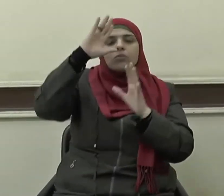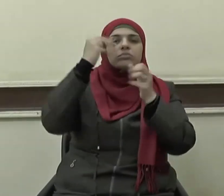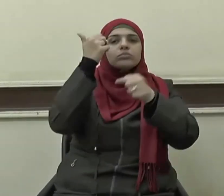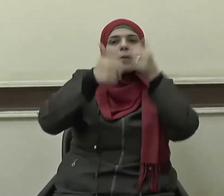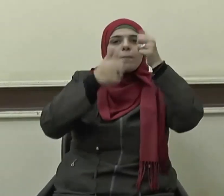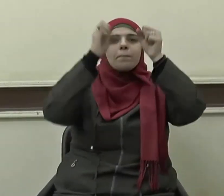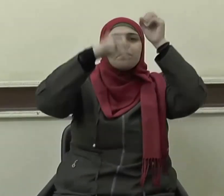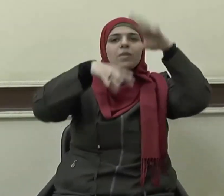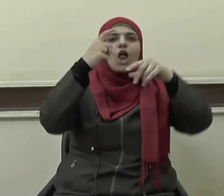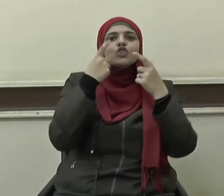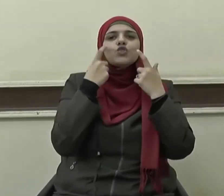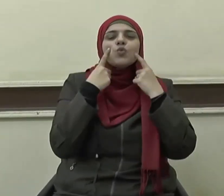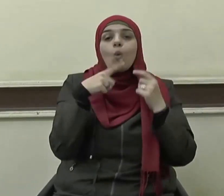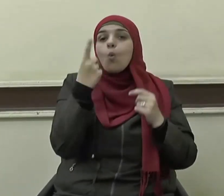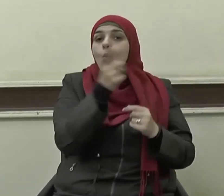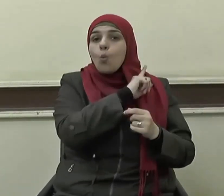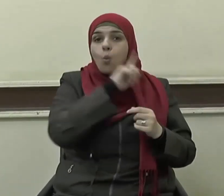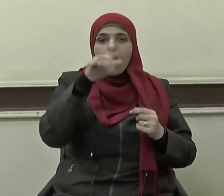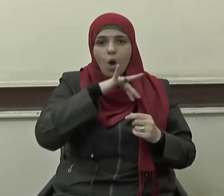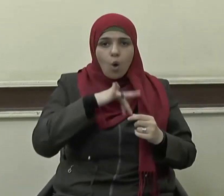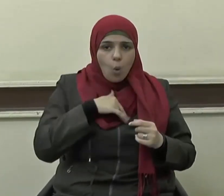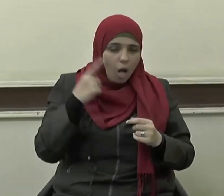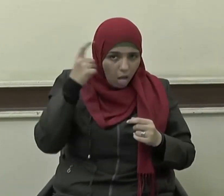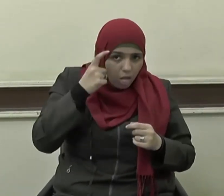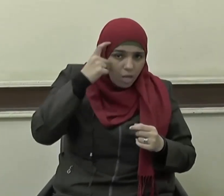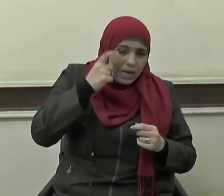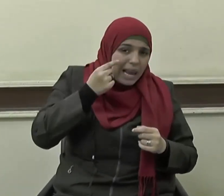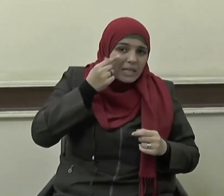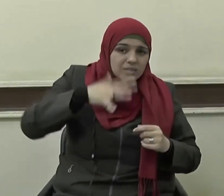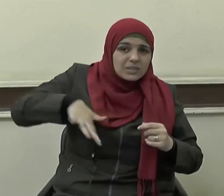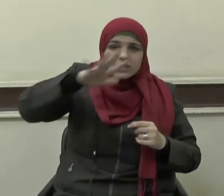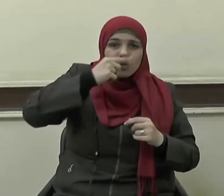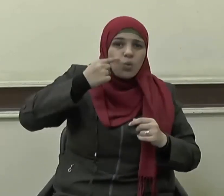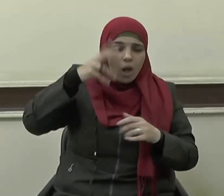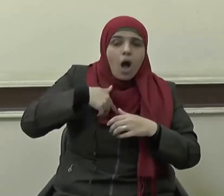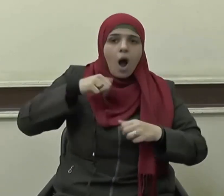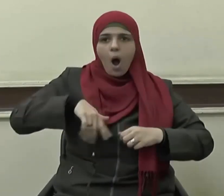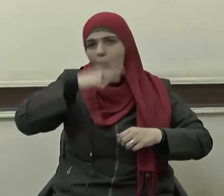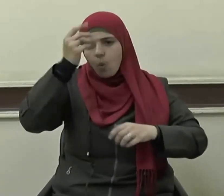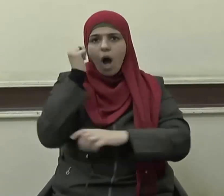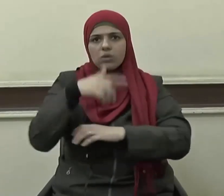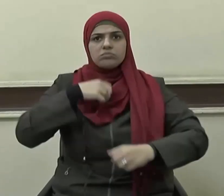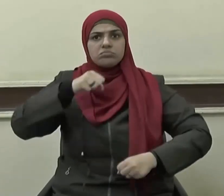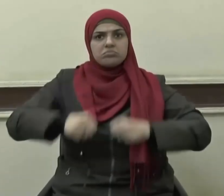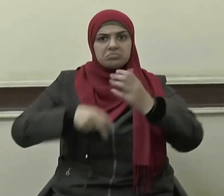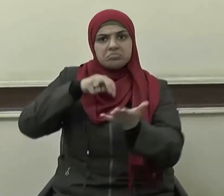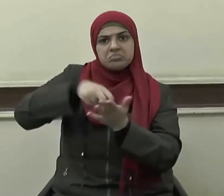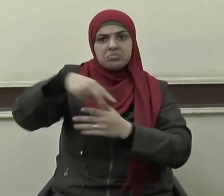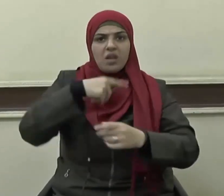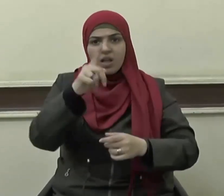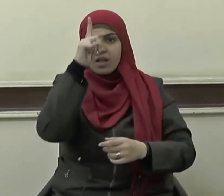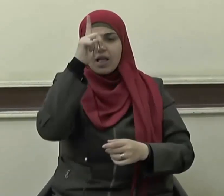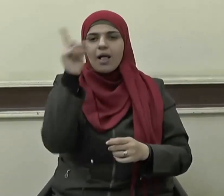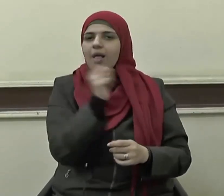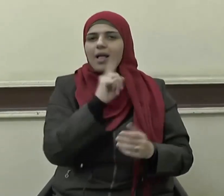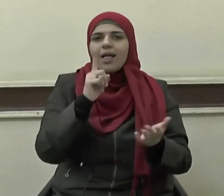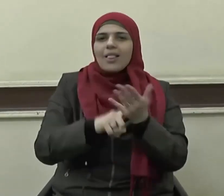الأمور ولا تصعر خدك للناس ولا تمشي في الأرض مرحا إن الله لا